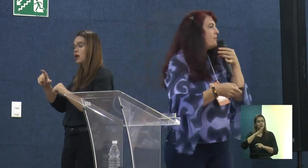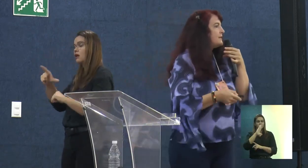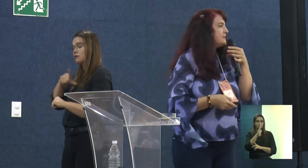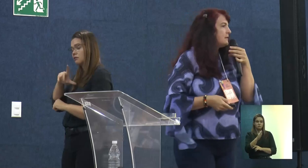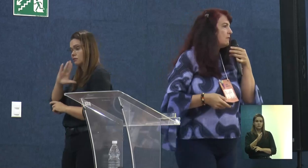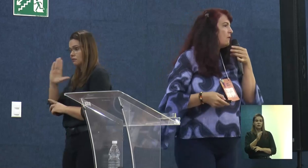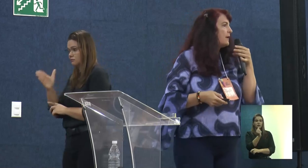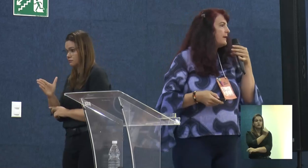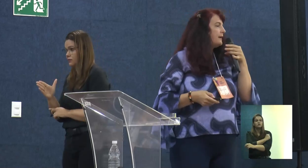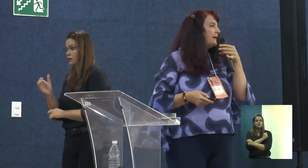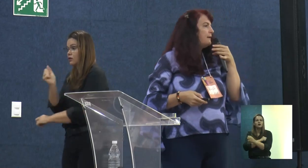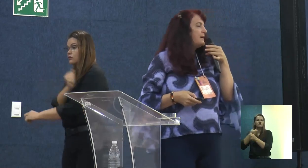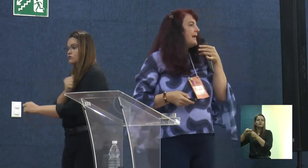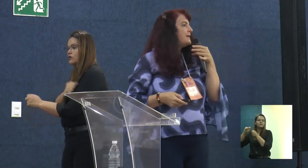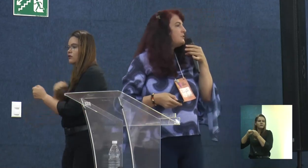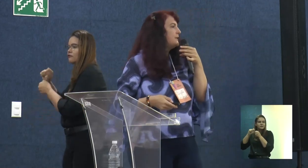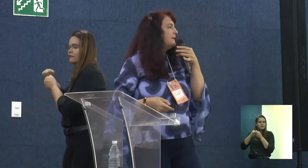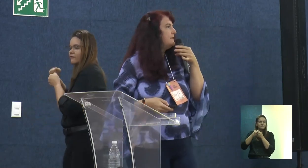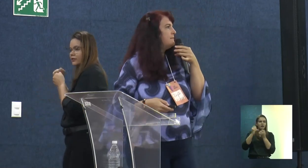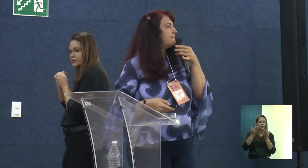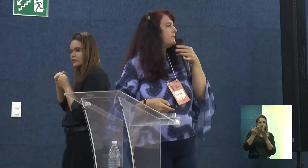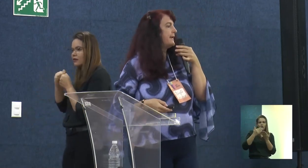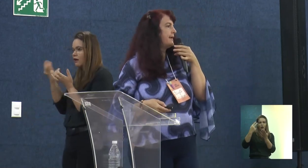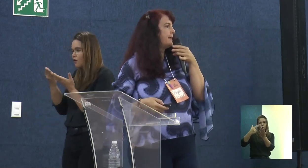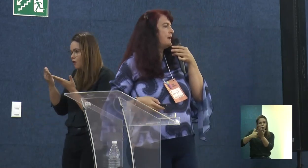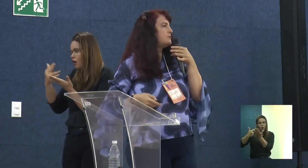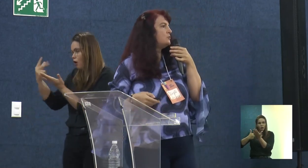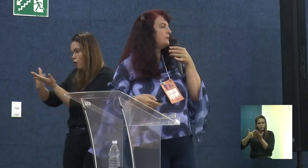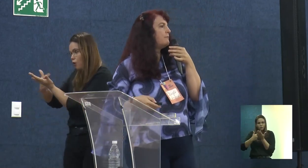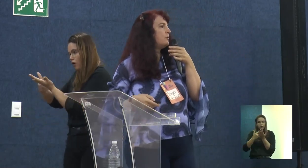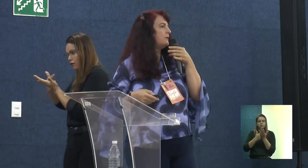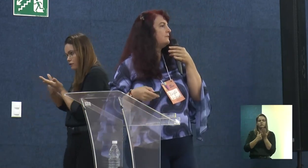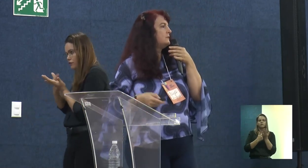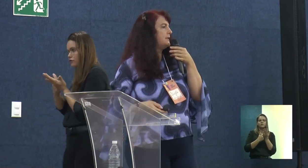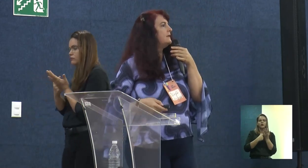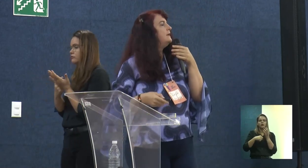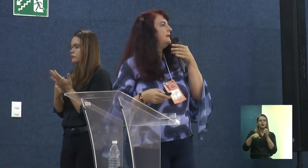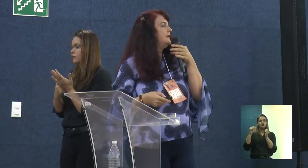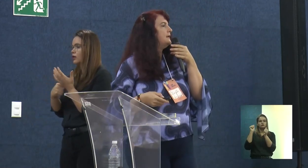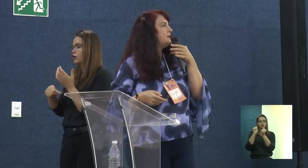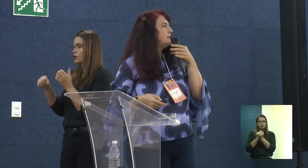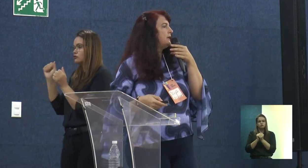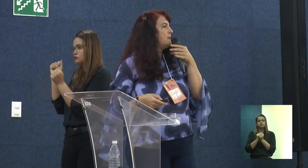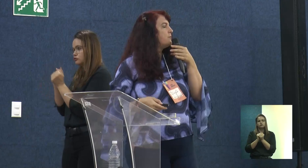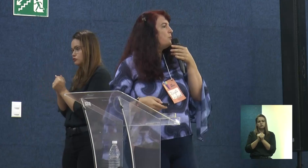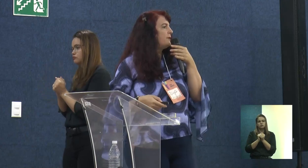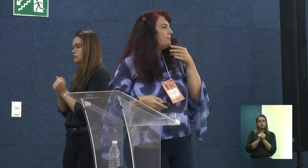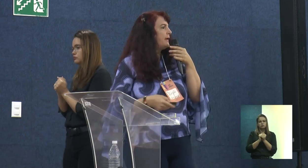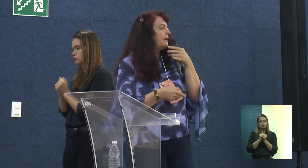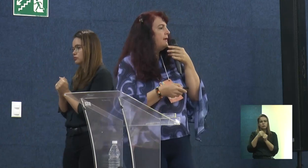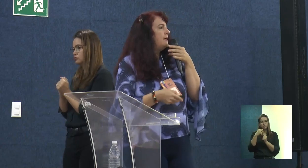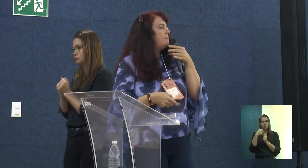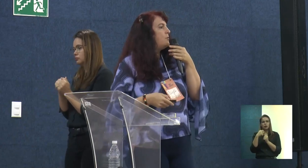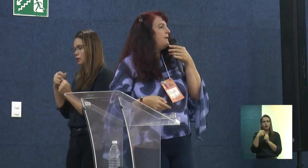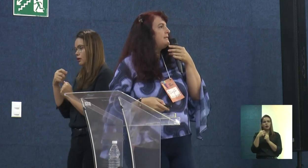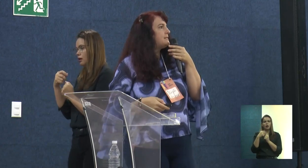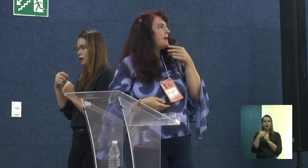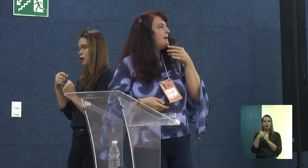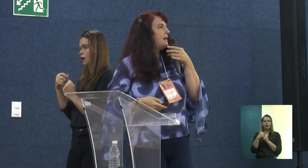os alunos estão fazendo agora uma cartilha junto à Procuradoria Geral da República para